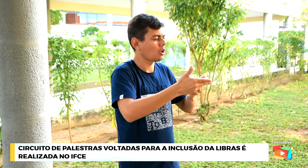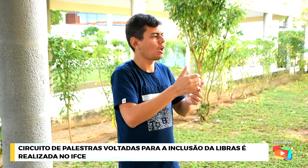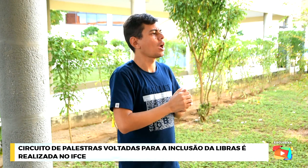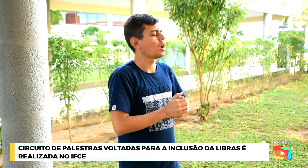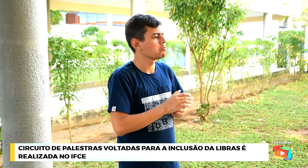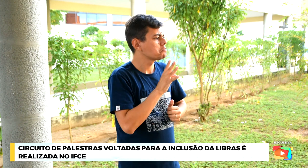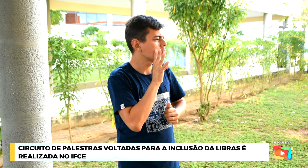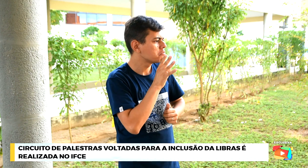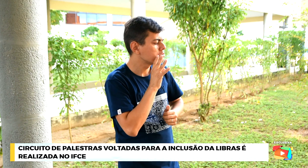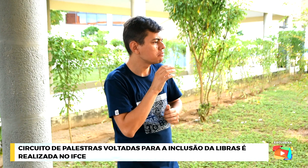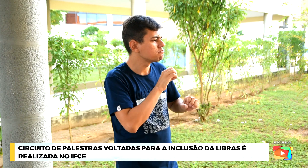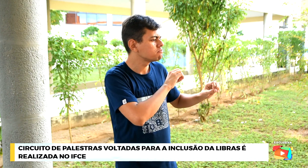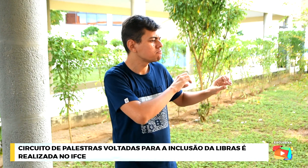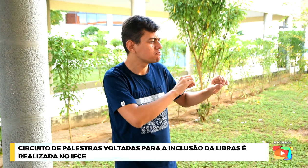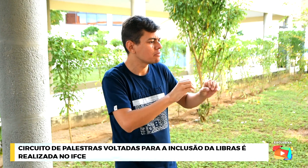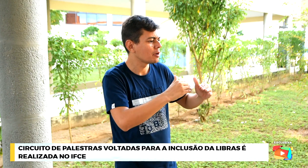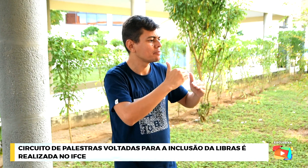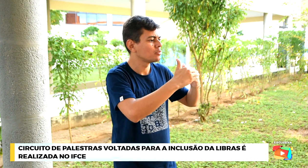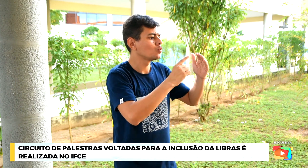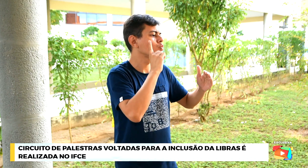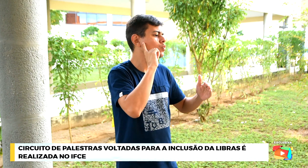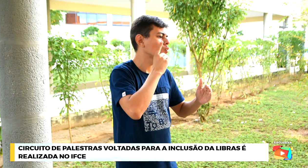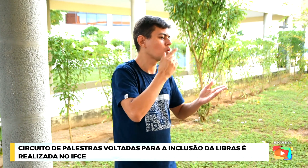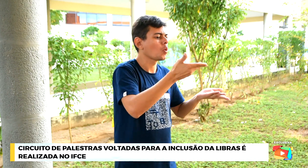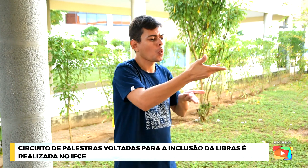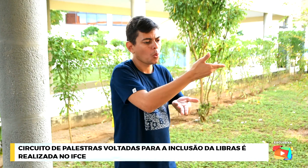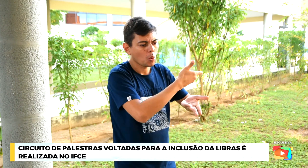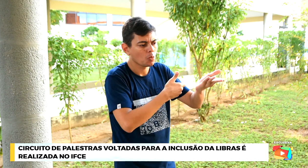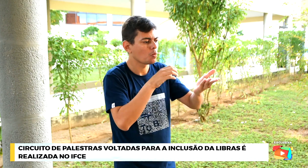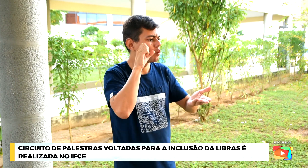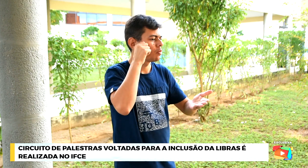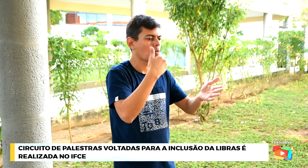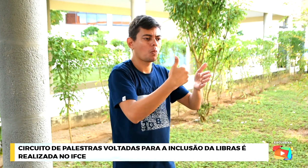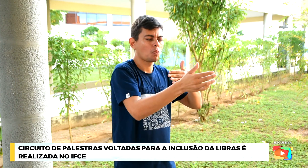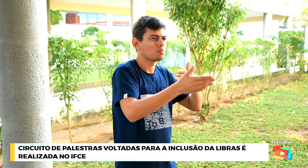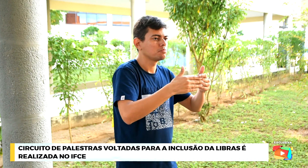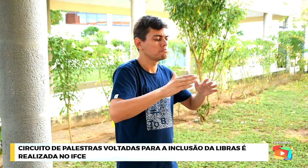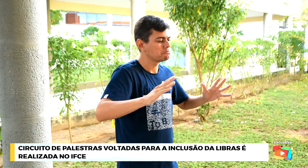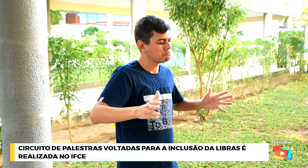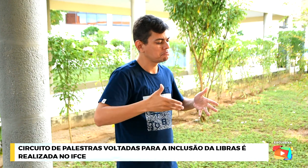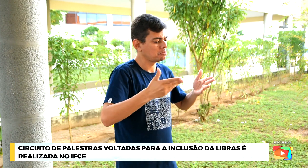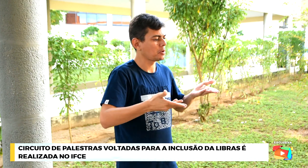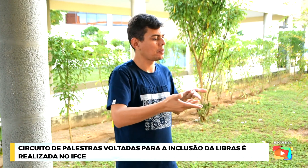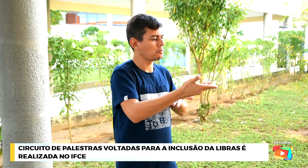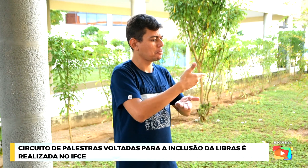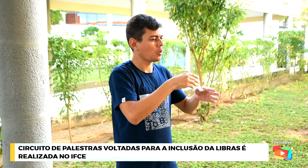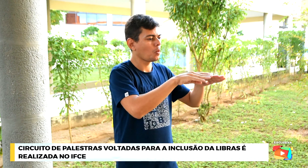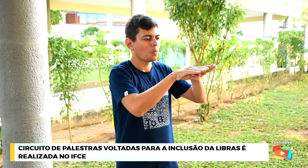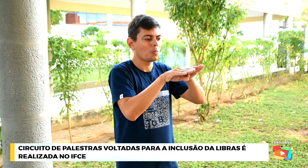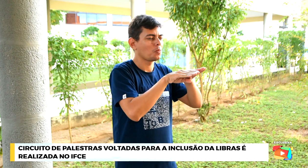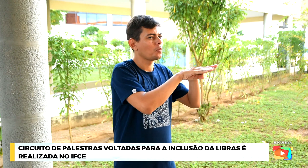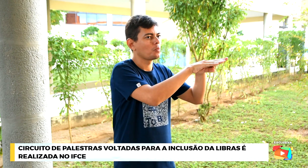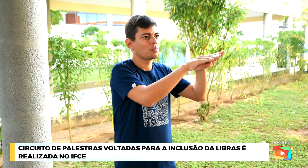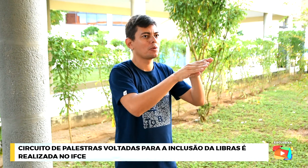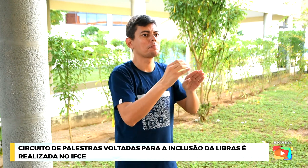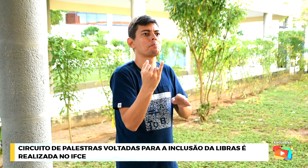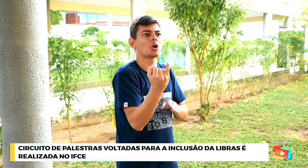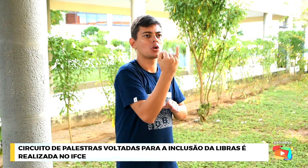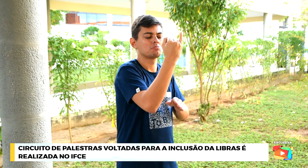Anteriormente, não havia, a gente não conseguia essa comunicação, né? Já hoje a gente percebe que os surdos ouvintes,